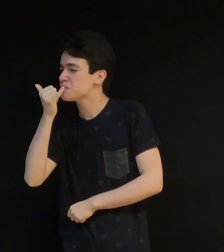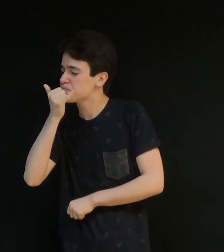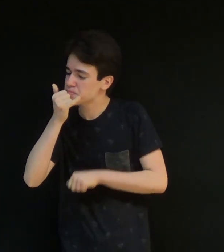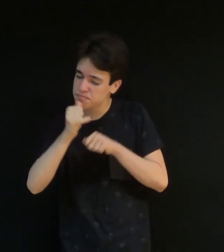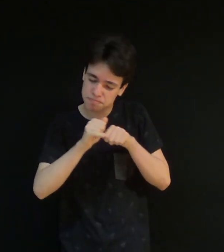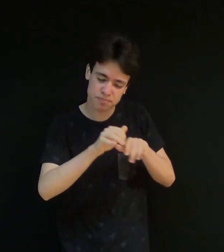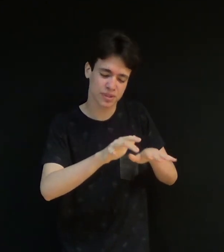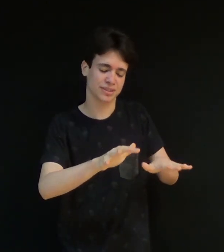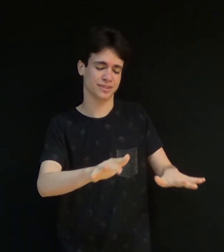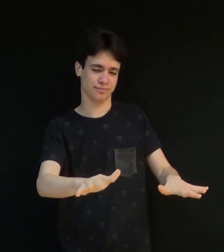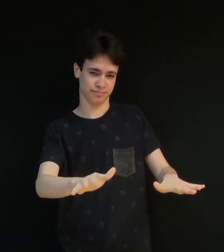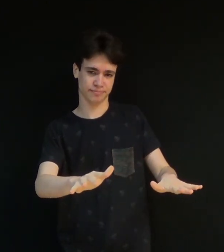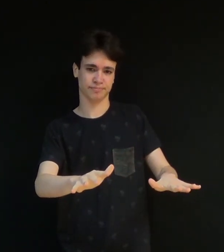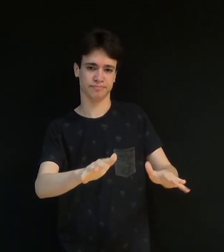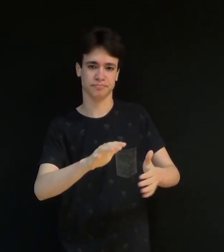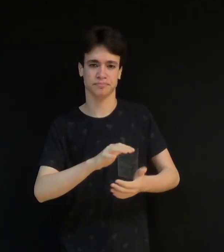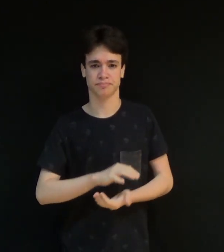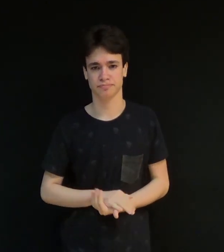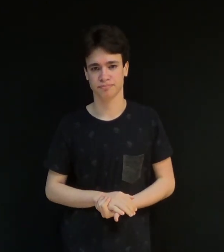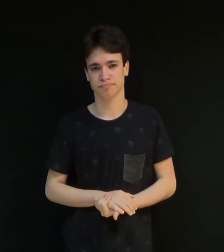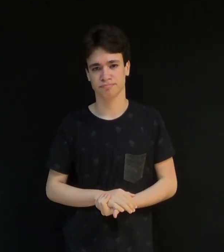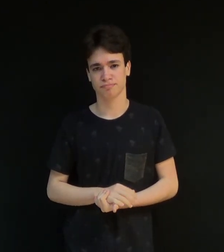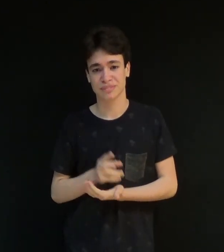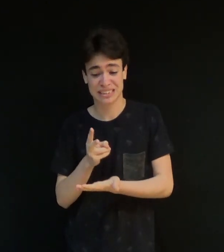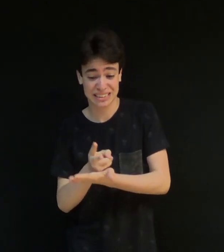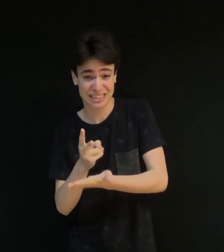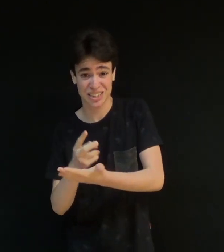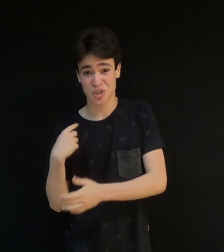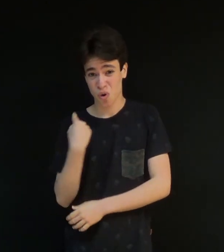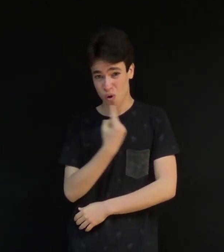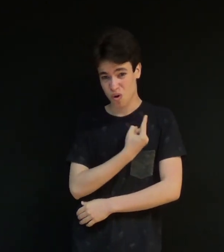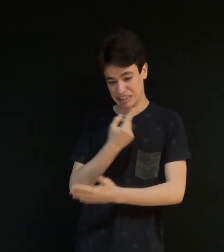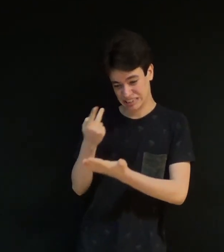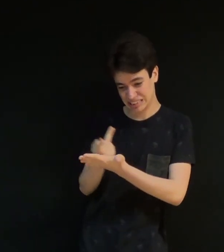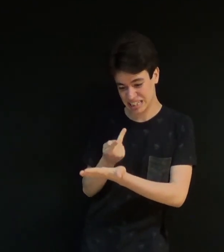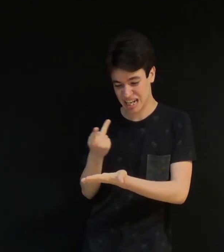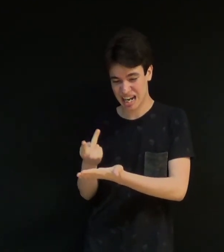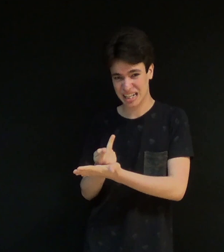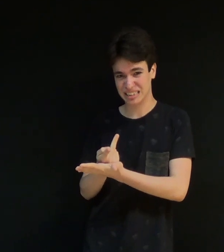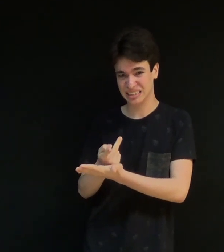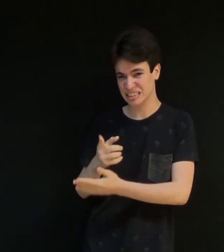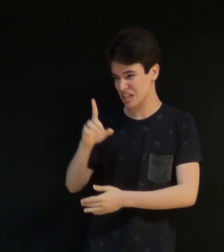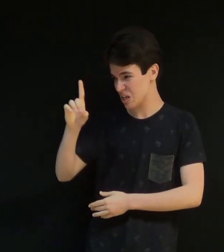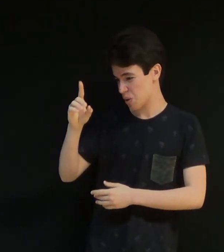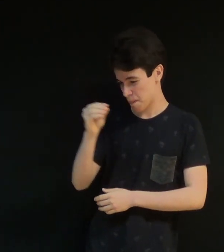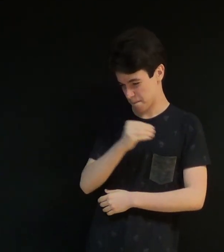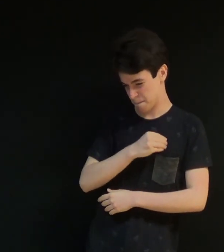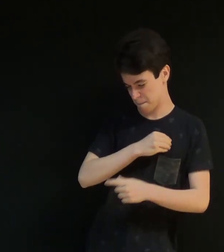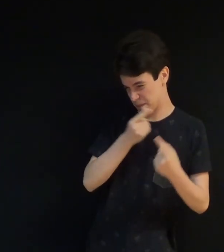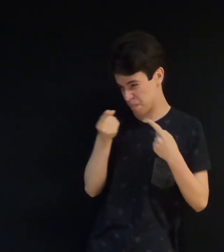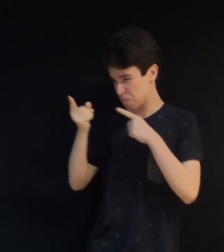Pedro 5,